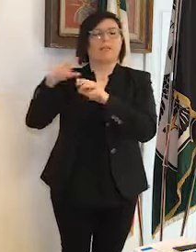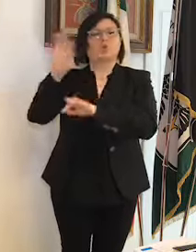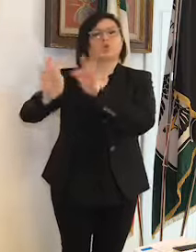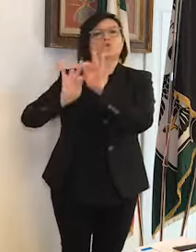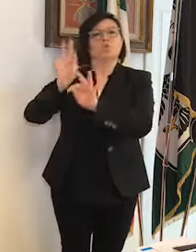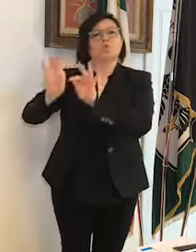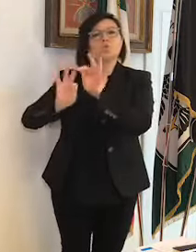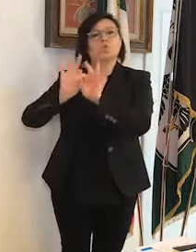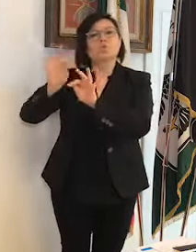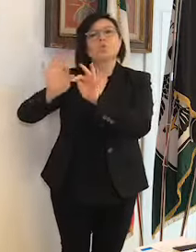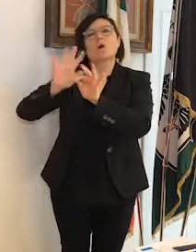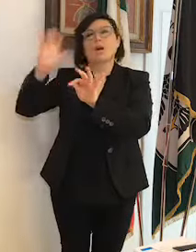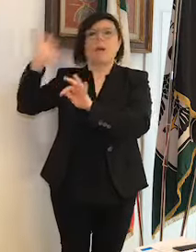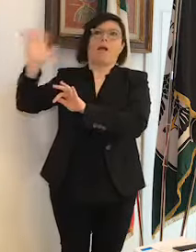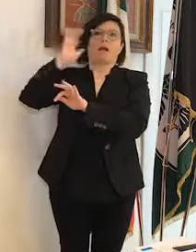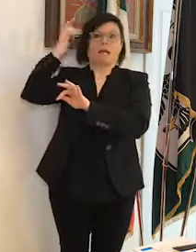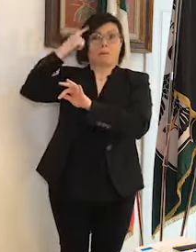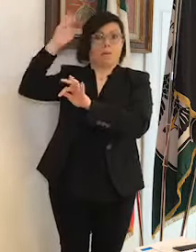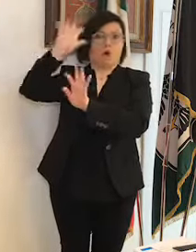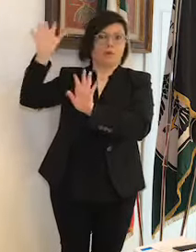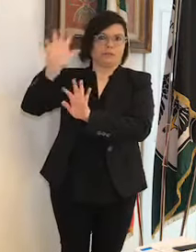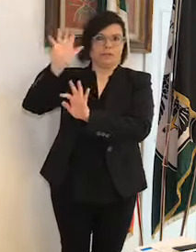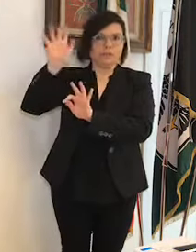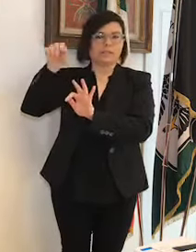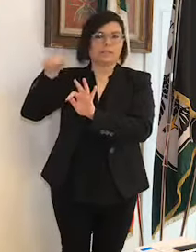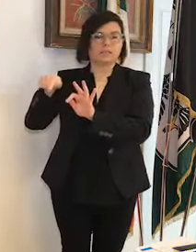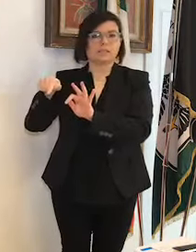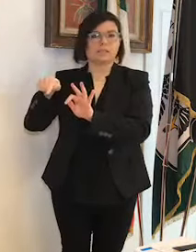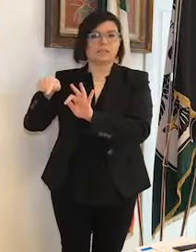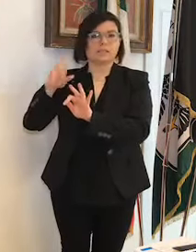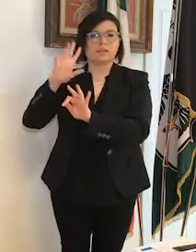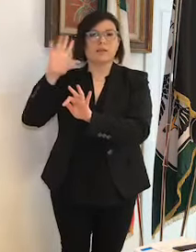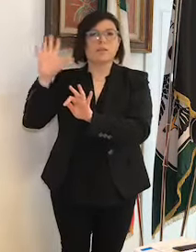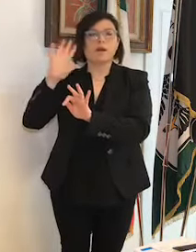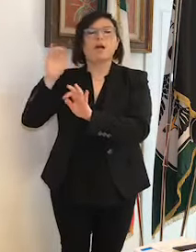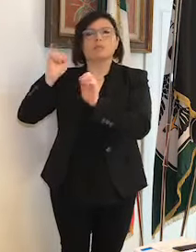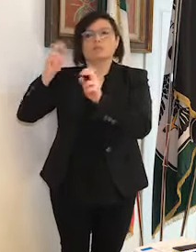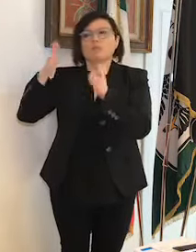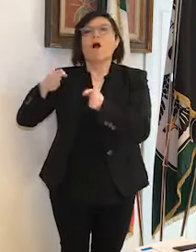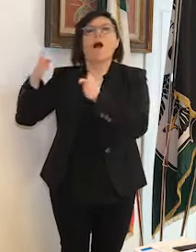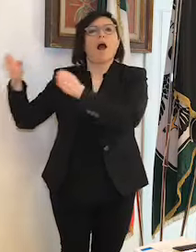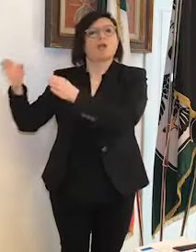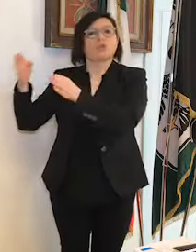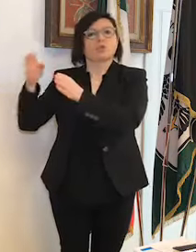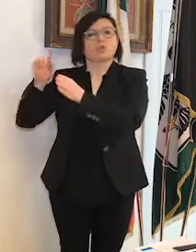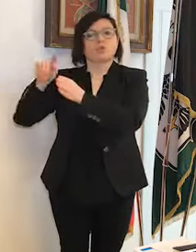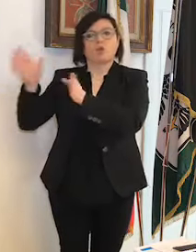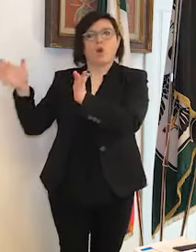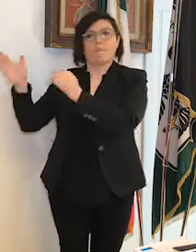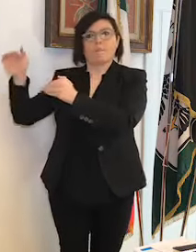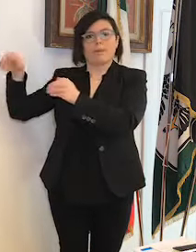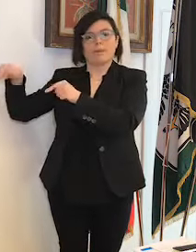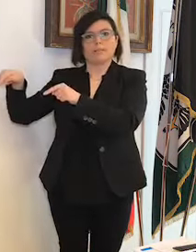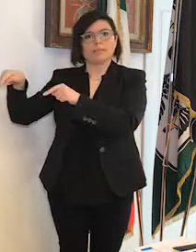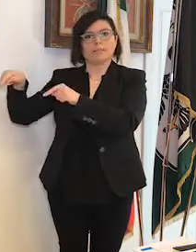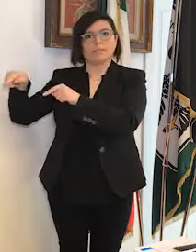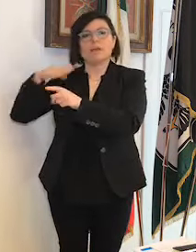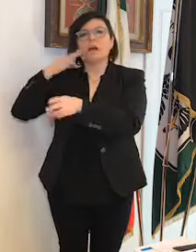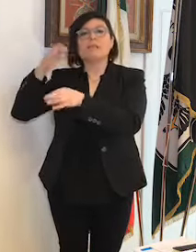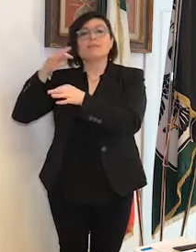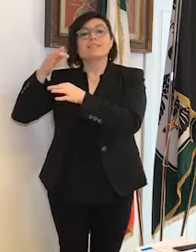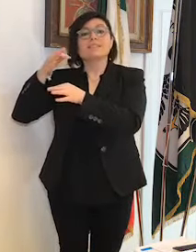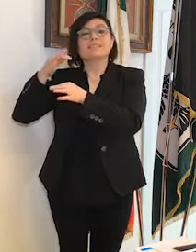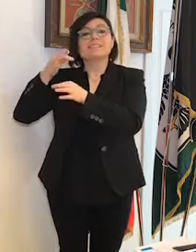dico ma è solamente un'ipotesi, è un'iniziativa a vantaggio dei